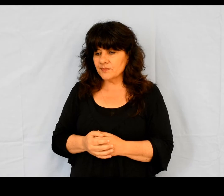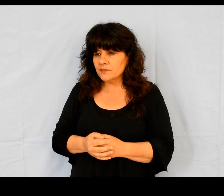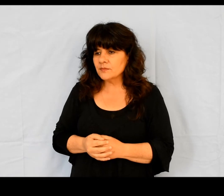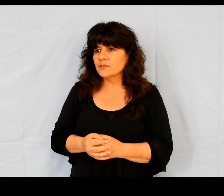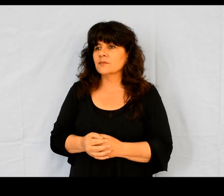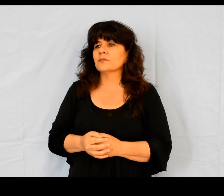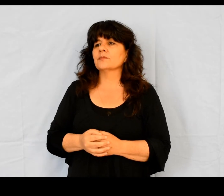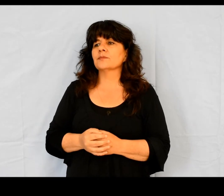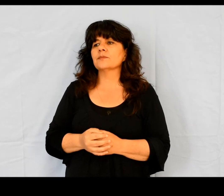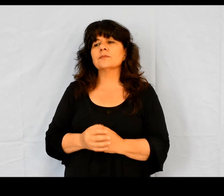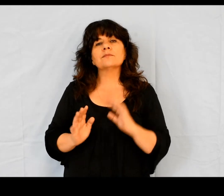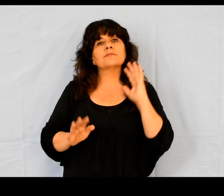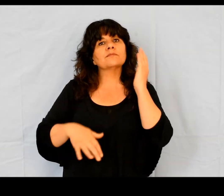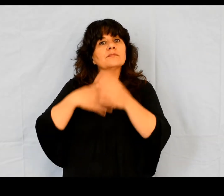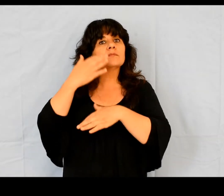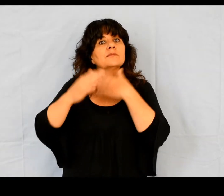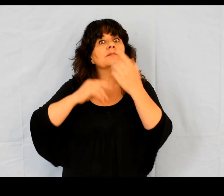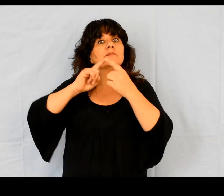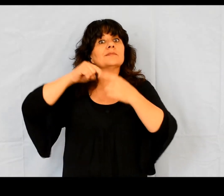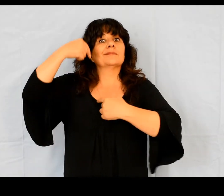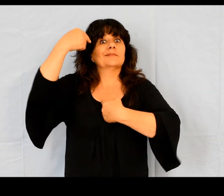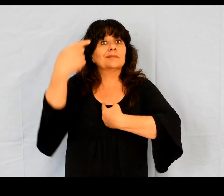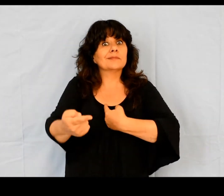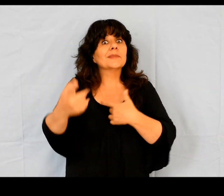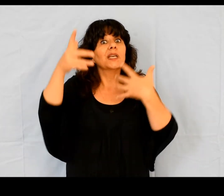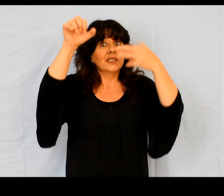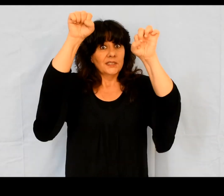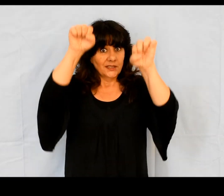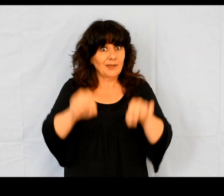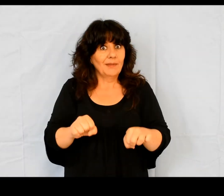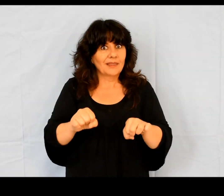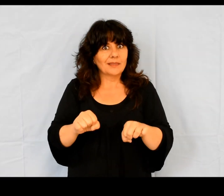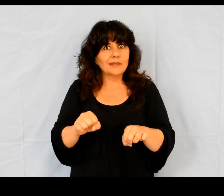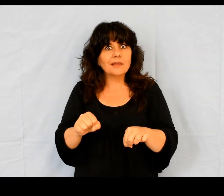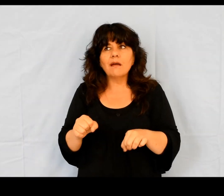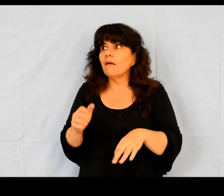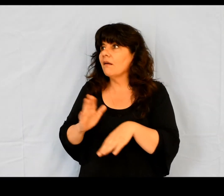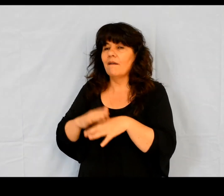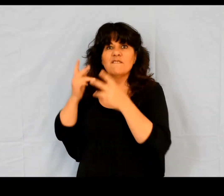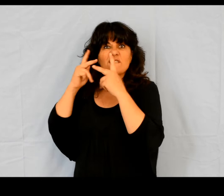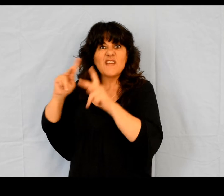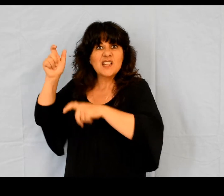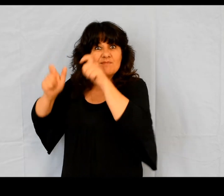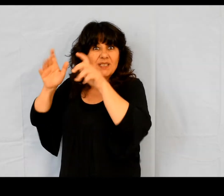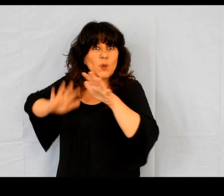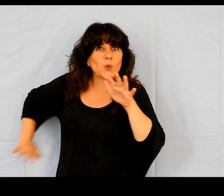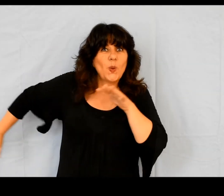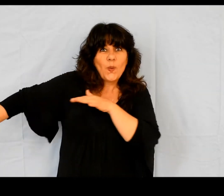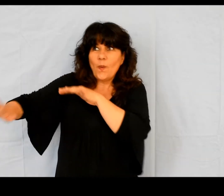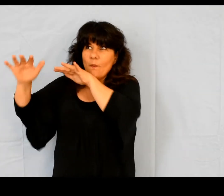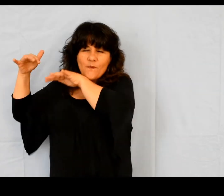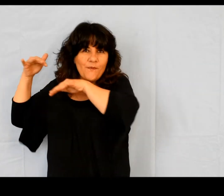Le sabbat suivant, presque toute la ville se rassembla pour entendre la parole du Seigneur.